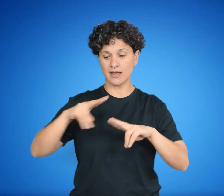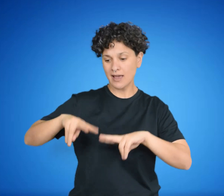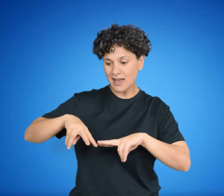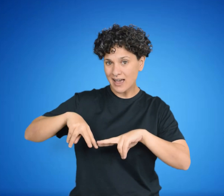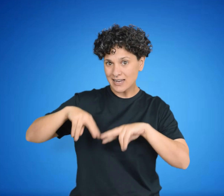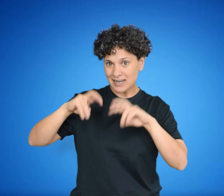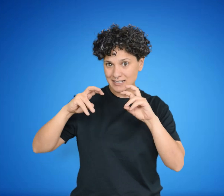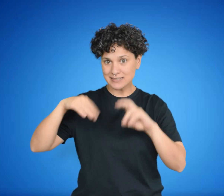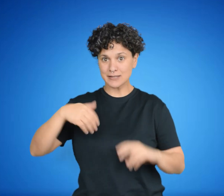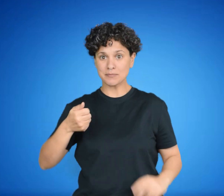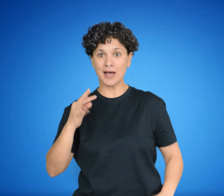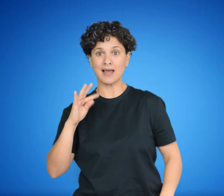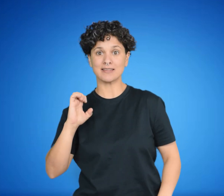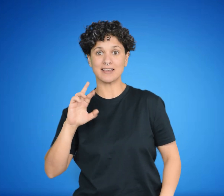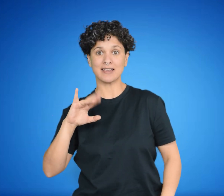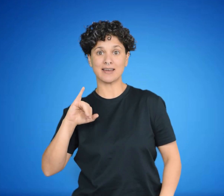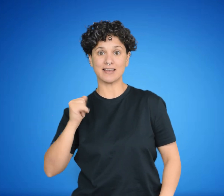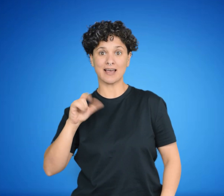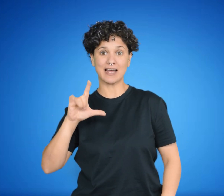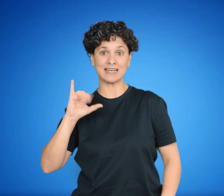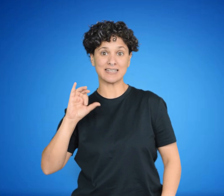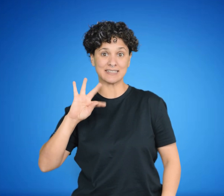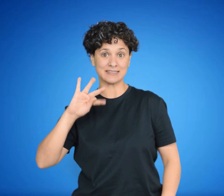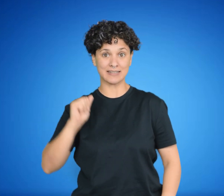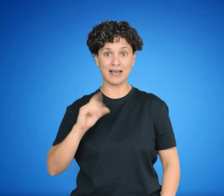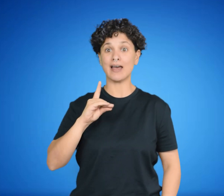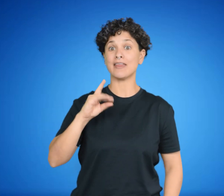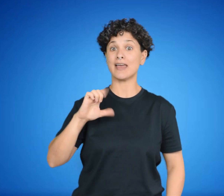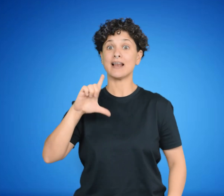El análisis materialista de la historia humana